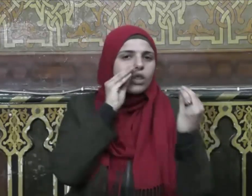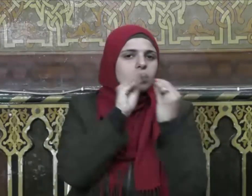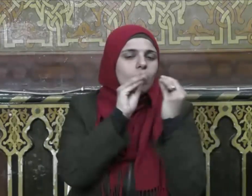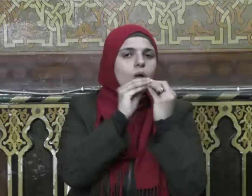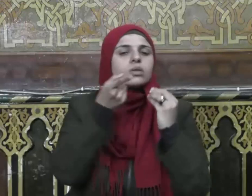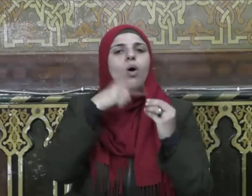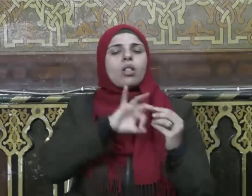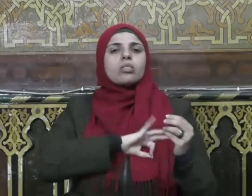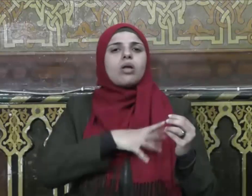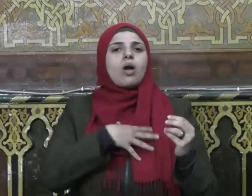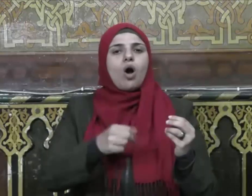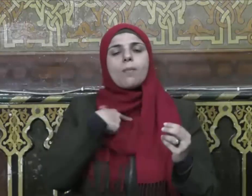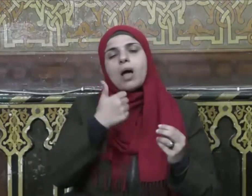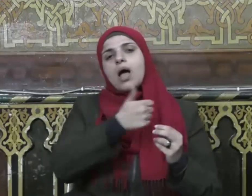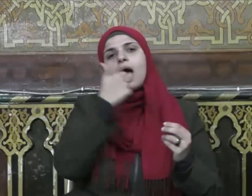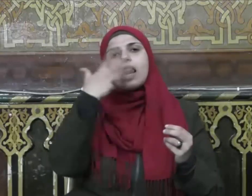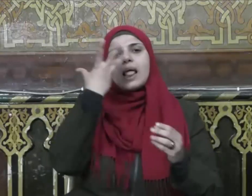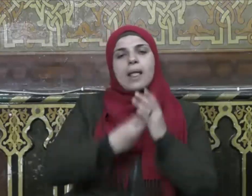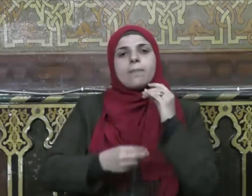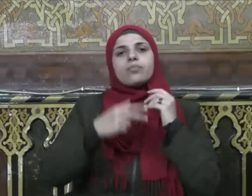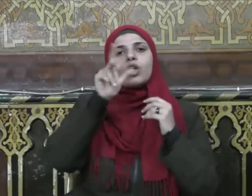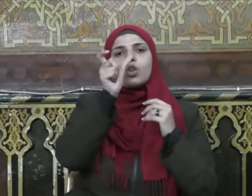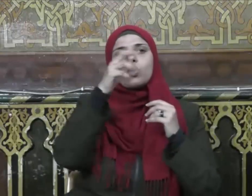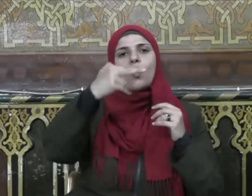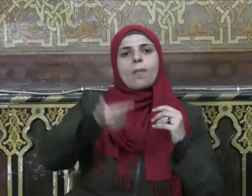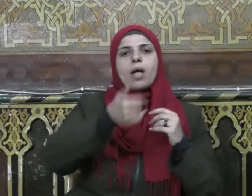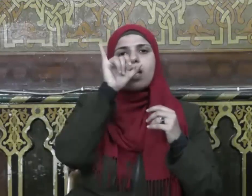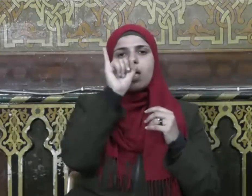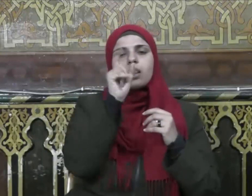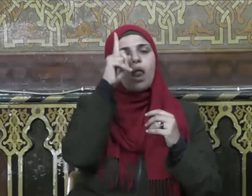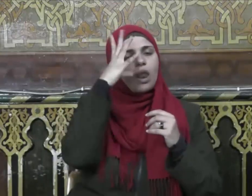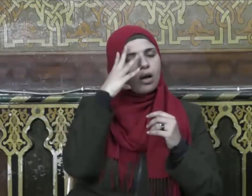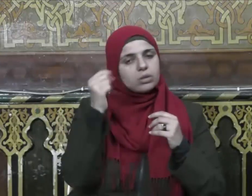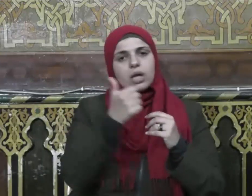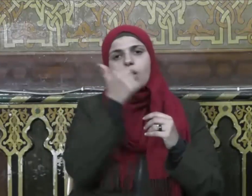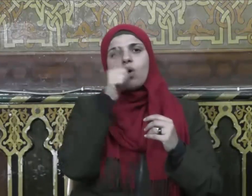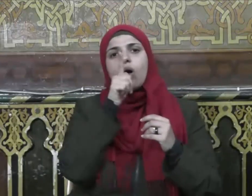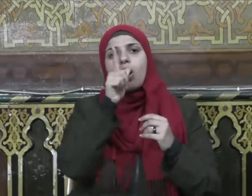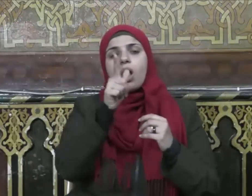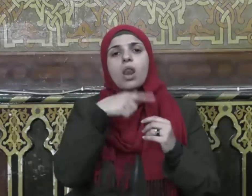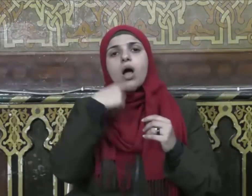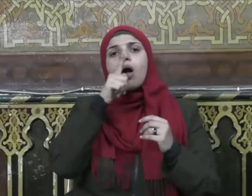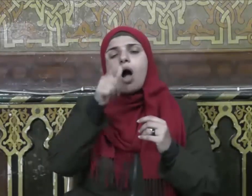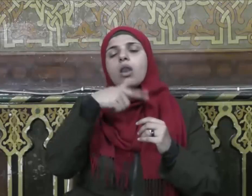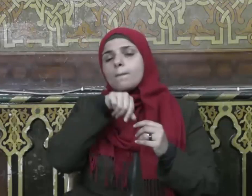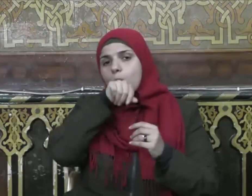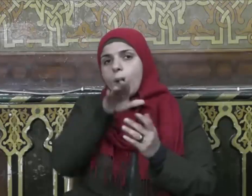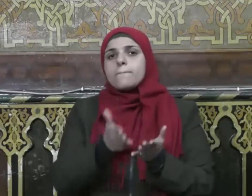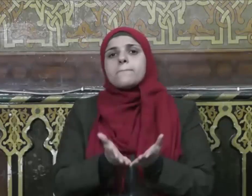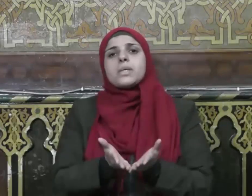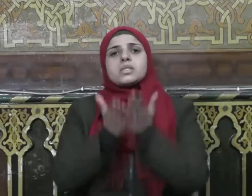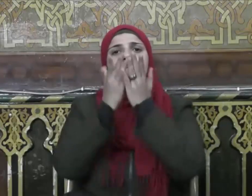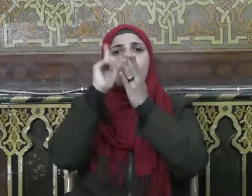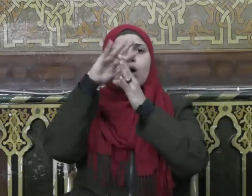النعمان بن بشير رضي الله عنهما قال قال رسول الله صلى الله عليه وسلم